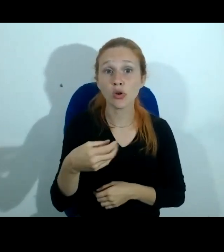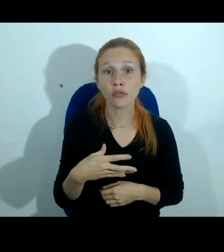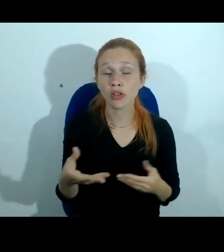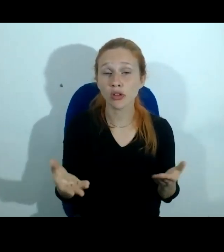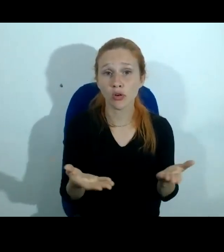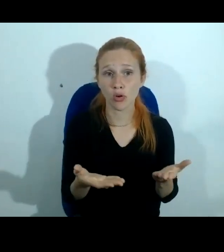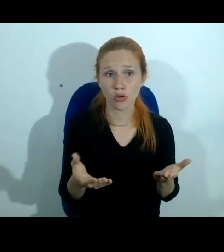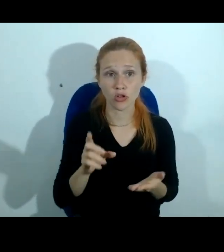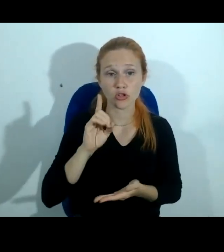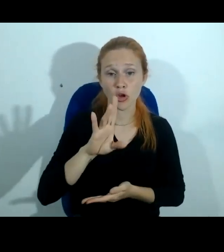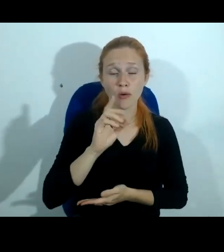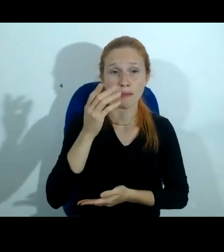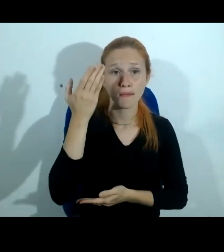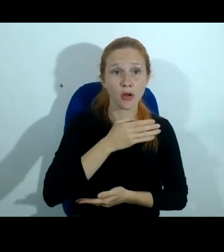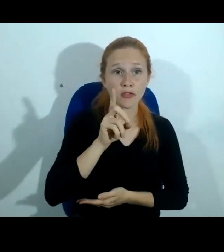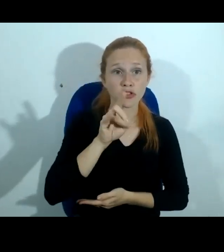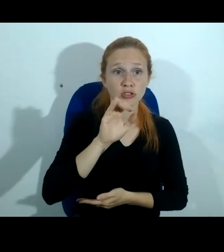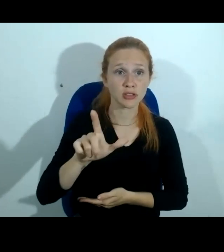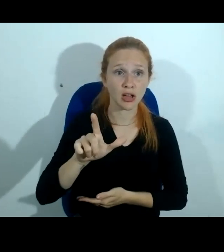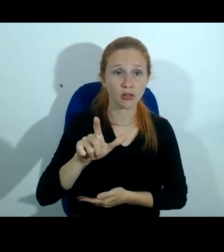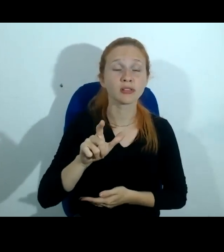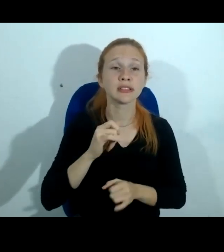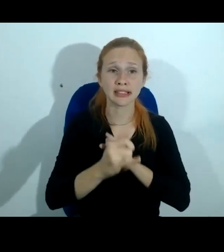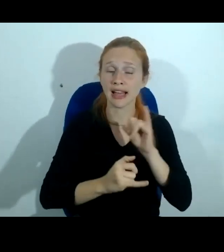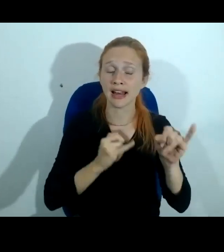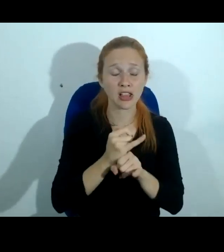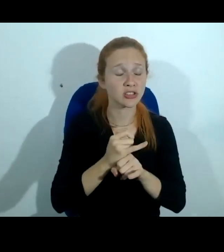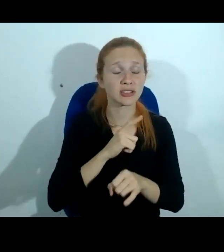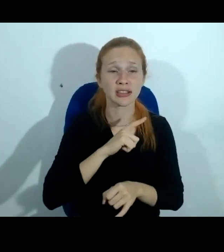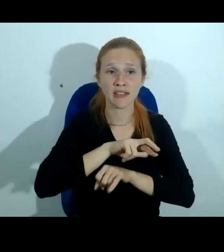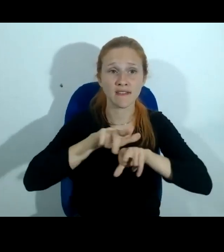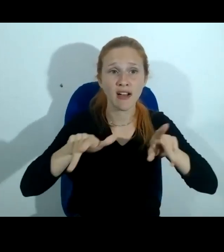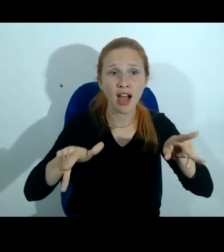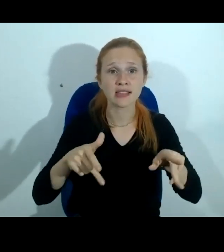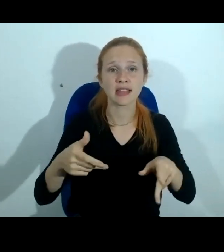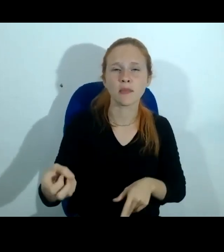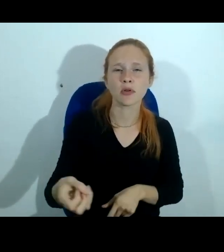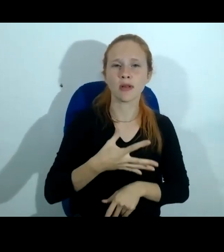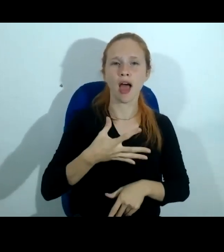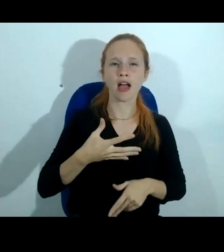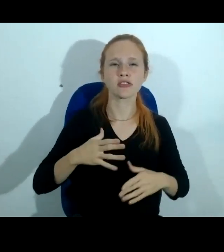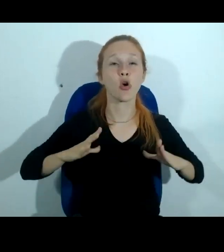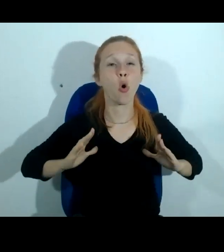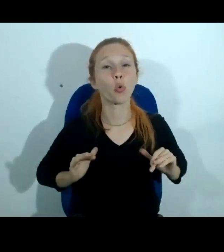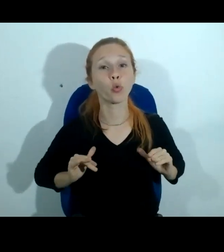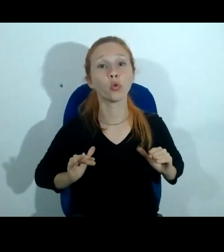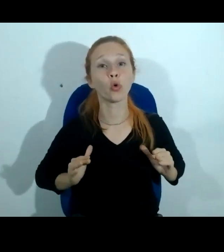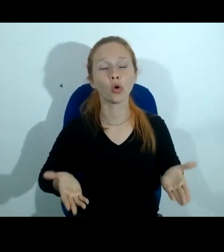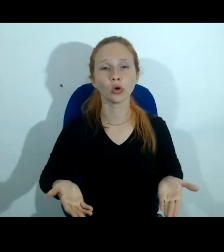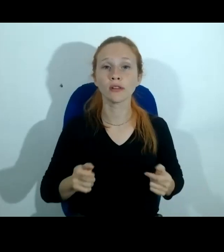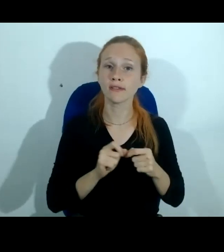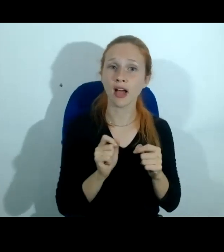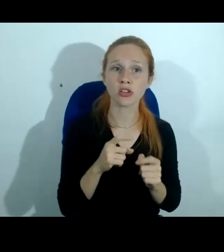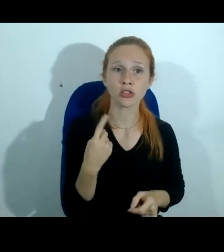é só a prova digital em dispositivo eletrônico a internet é das coisas a modernidade a comodidade faz que a gente